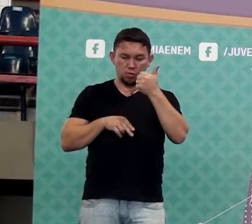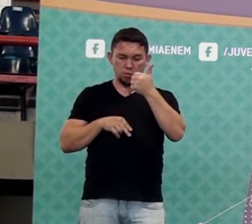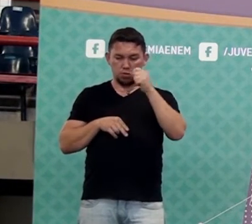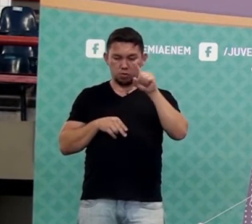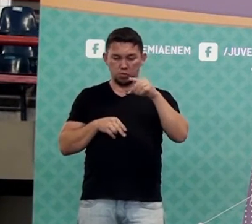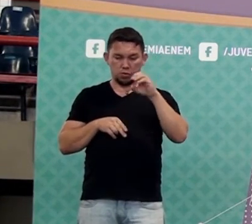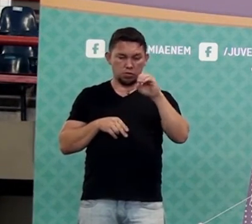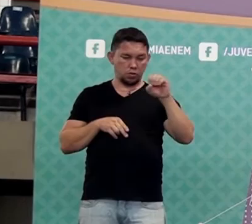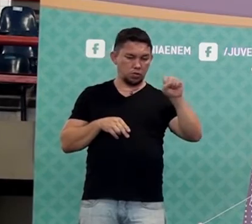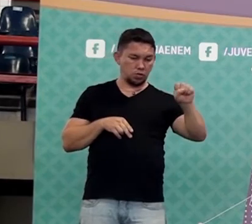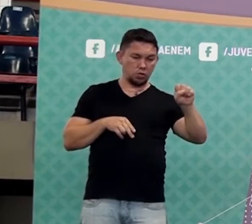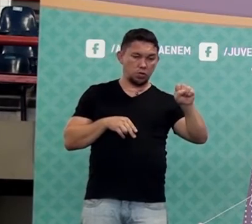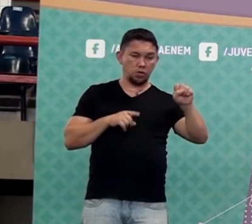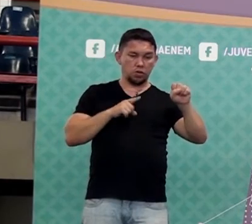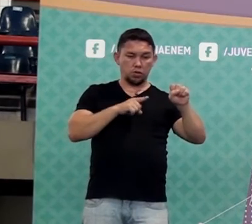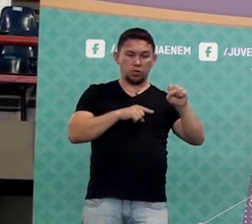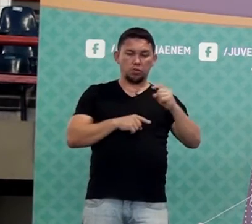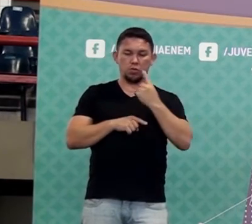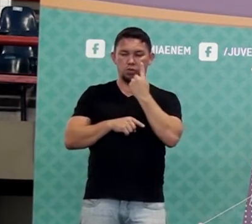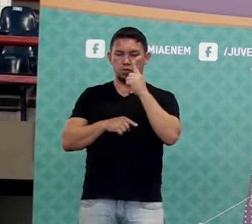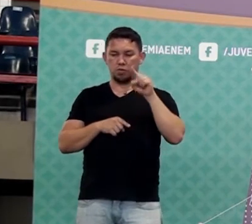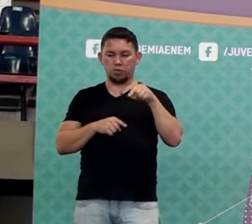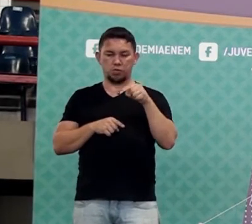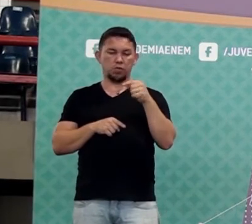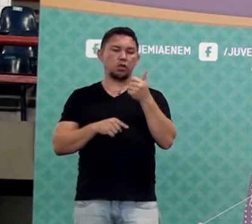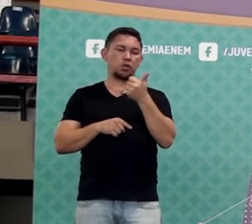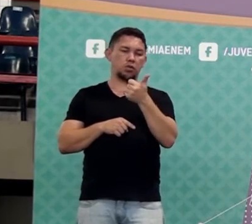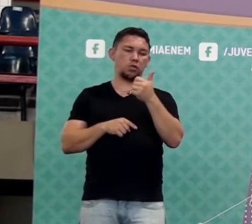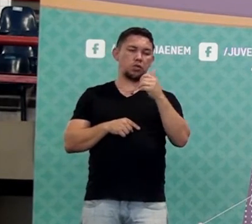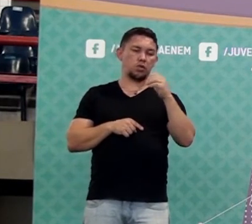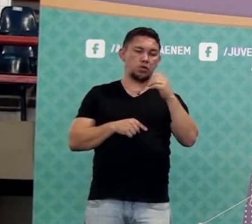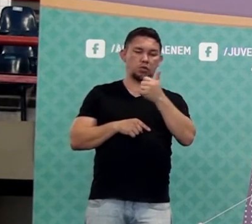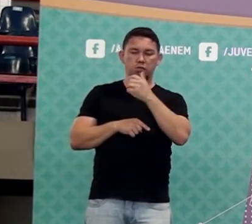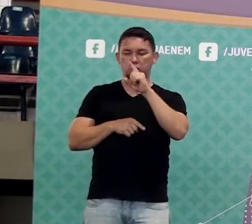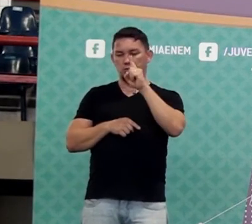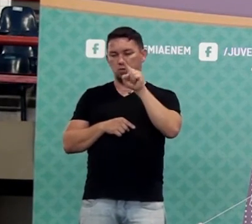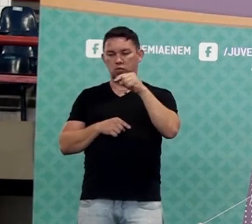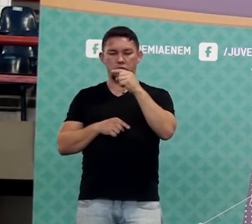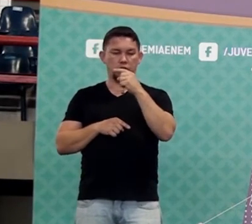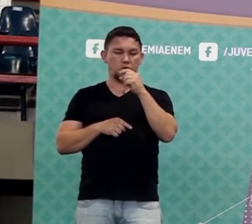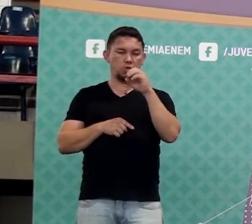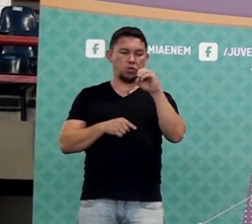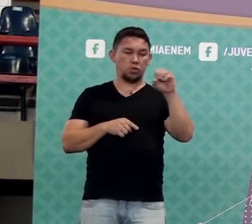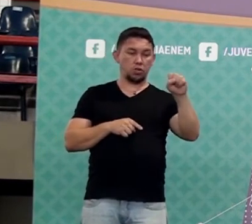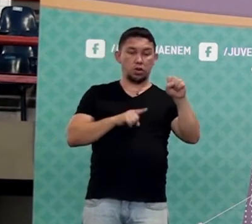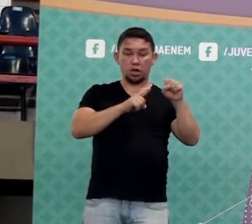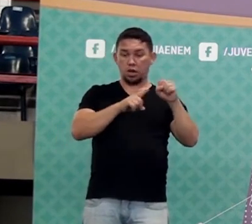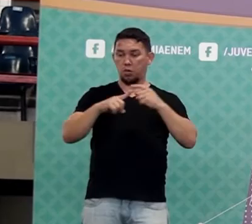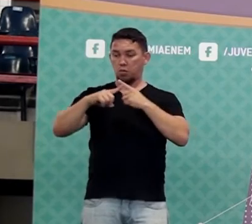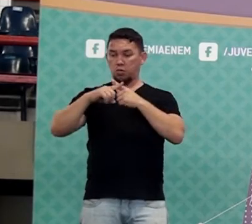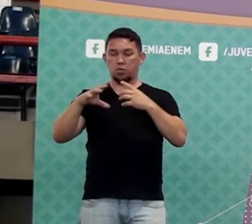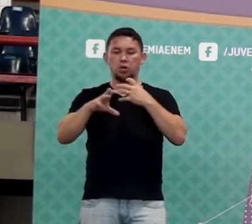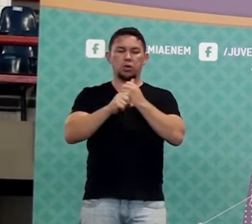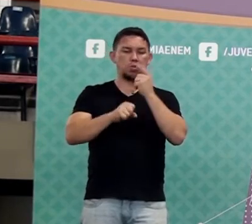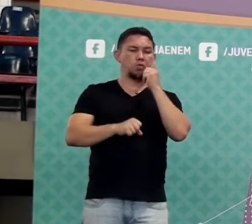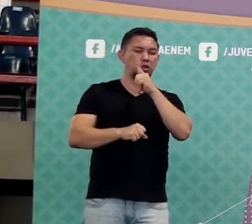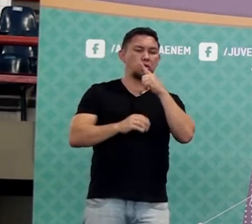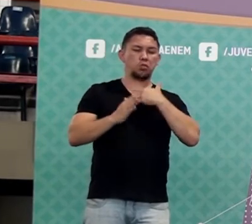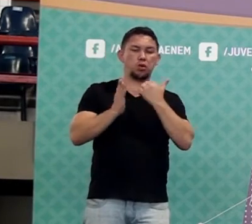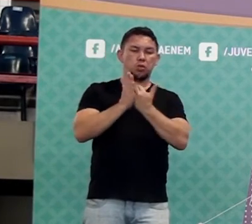,08, botar esse 1 na frente, é para você já encontrar o valor já com o aumento embutido.